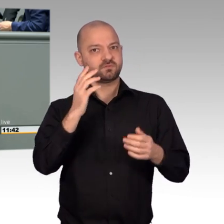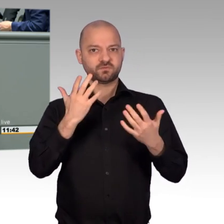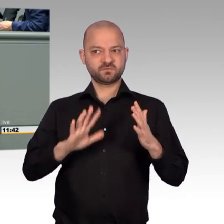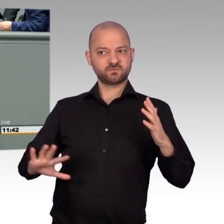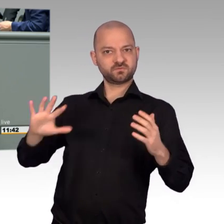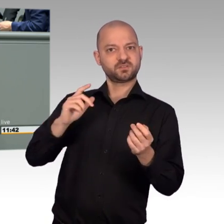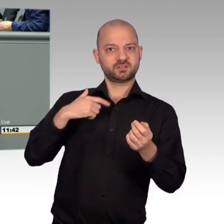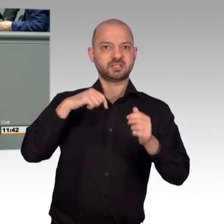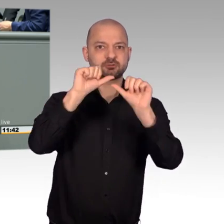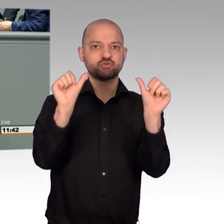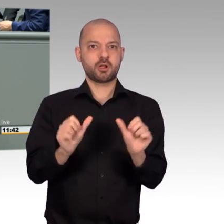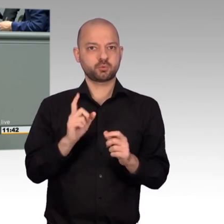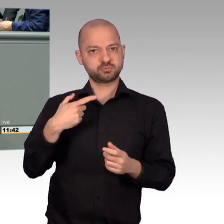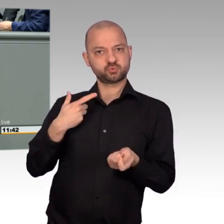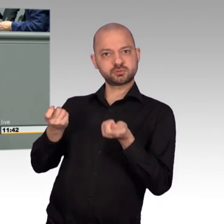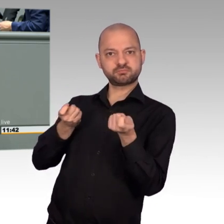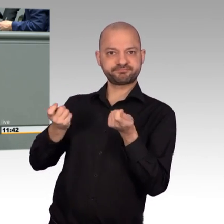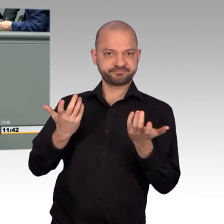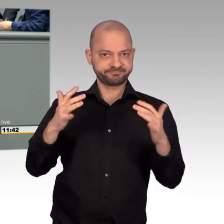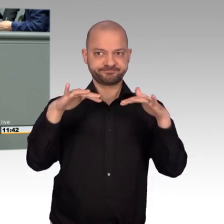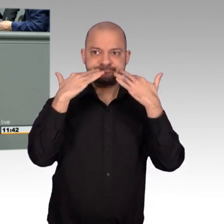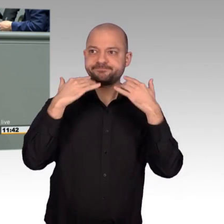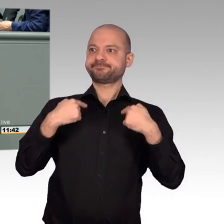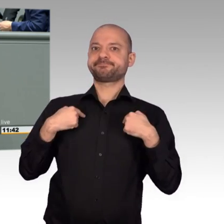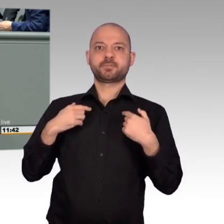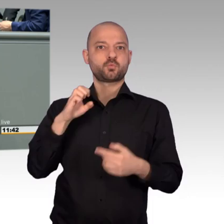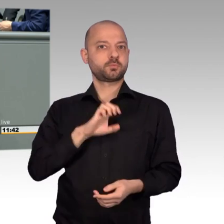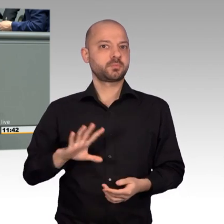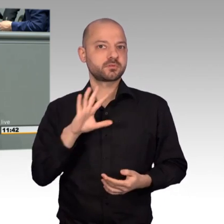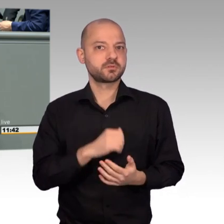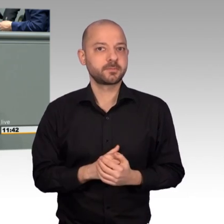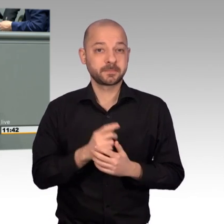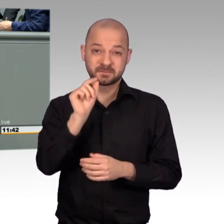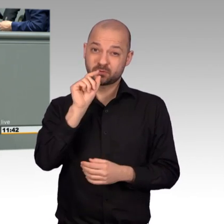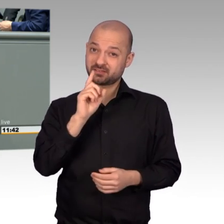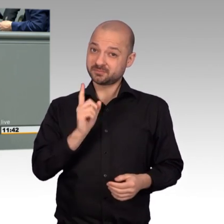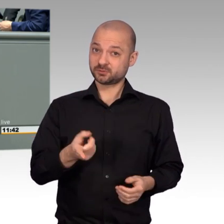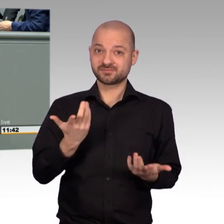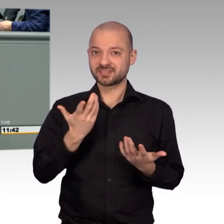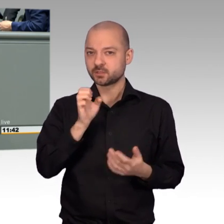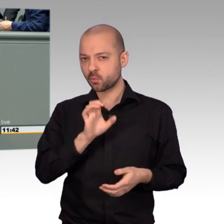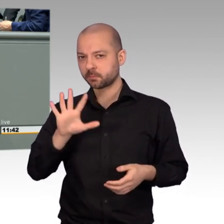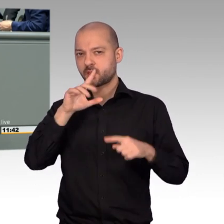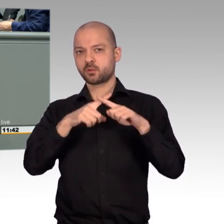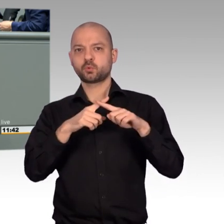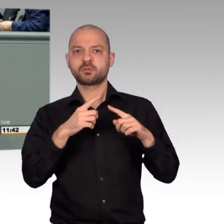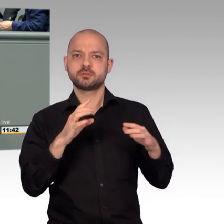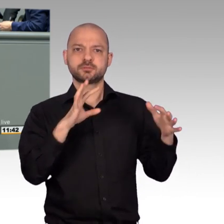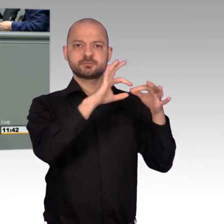Ja, wir müssen eine europäische transatlantische Strategie für diese Region entwickeln. Was jedoch am Ende des Tages